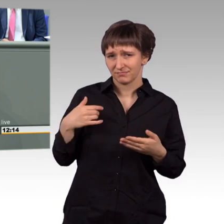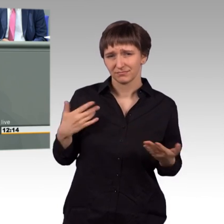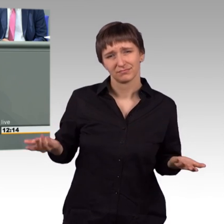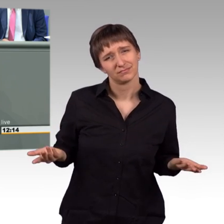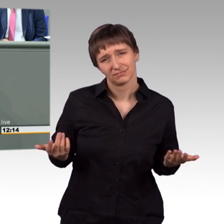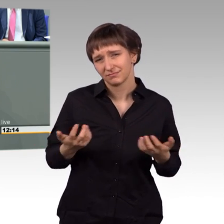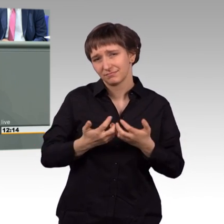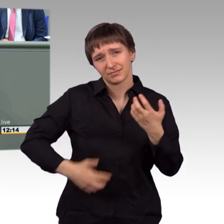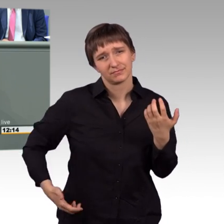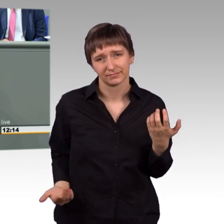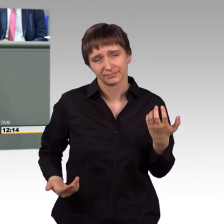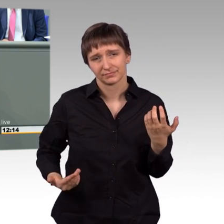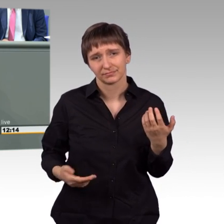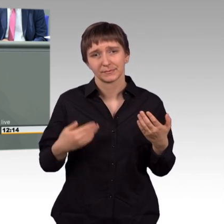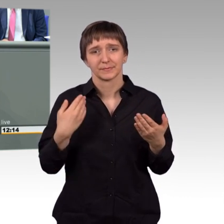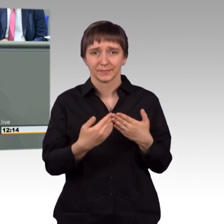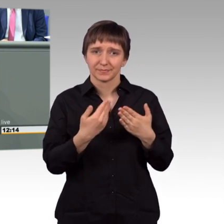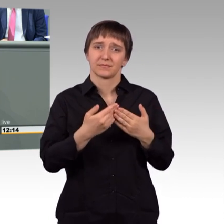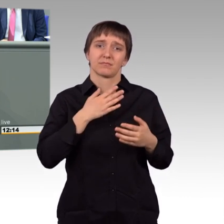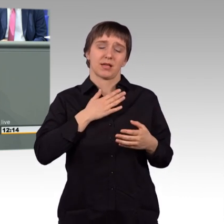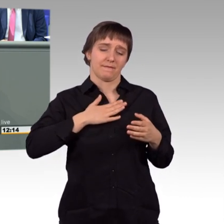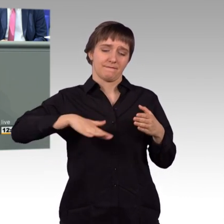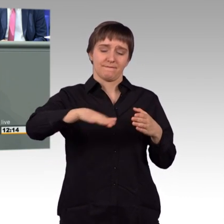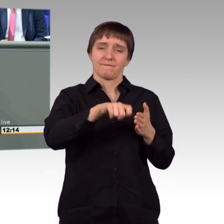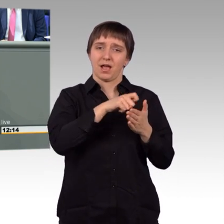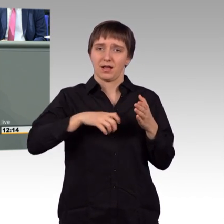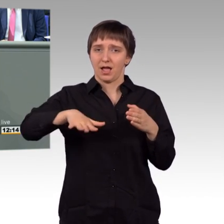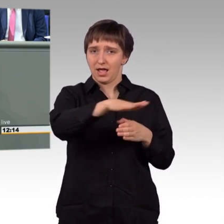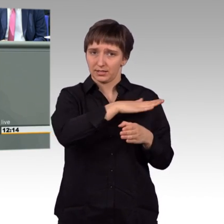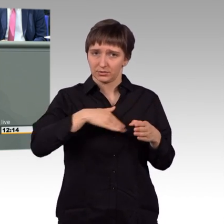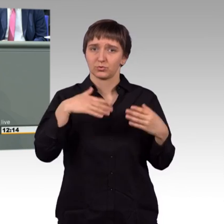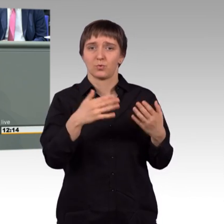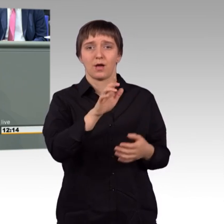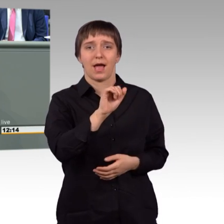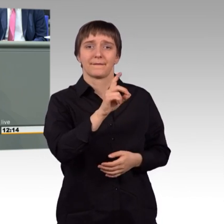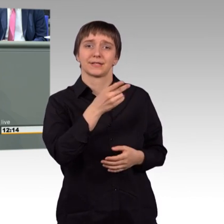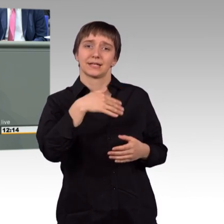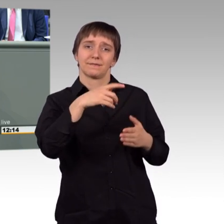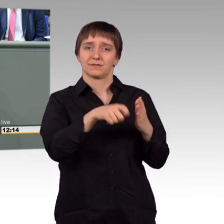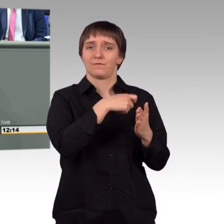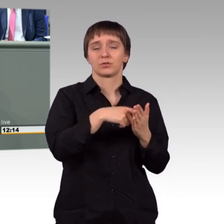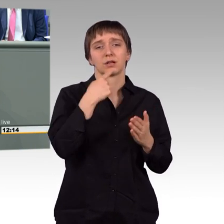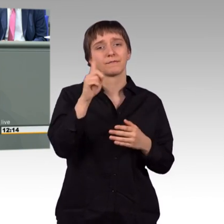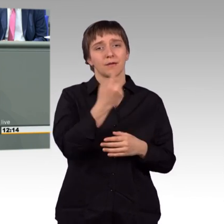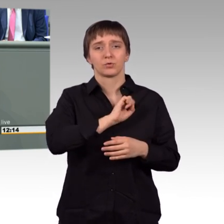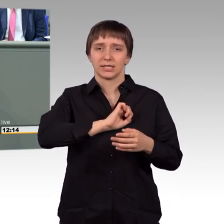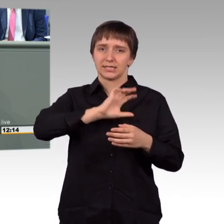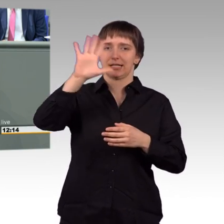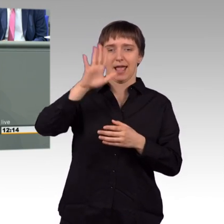während einer Wahlkampfveranstaltung die AfD gefordert hat, so berichtete die Zeitung, wir müssen den Islam vernichten. Ob das ein Beitrag dazu ist, diese